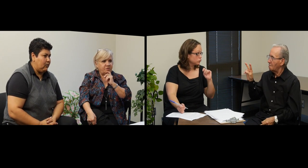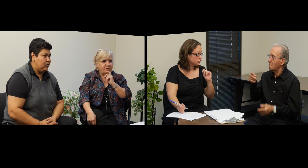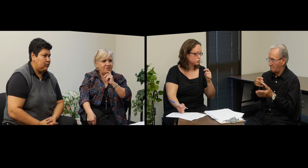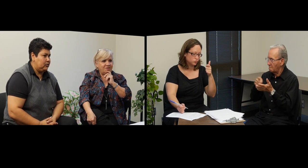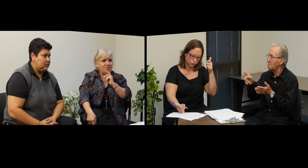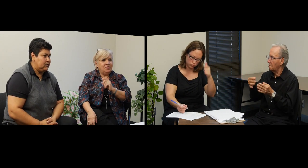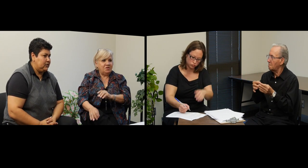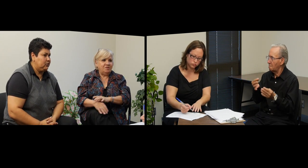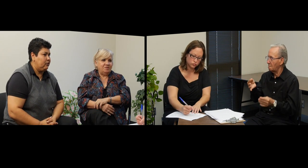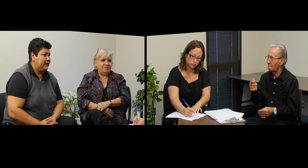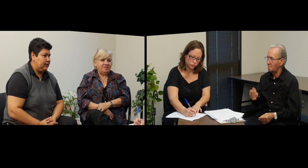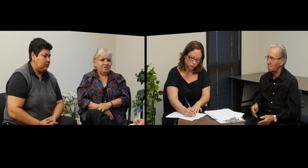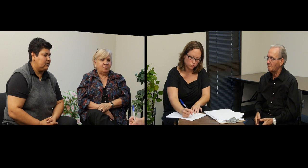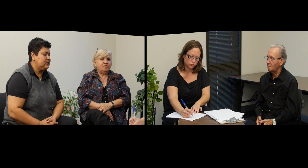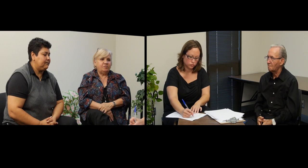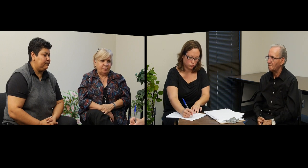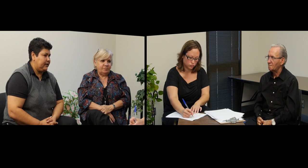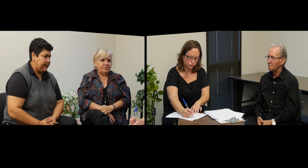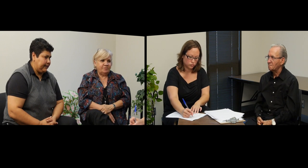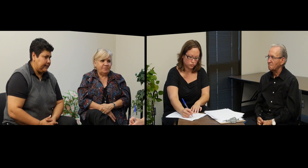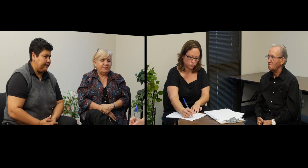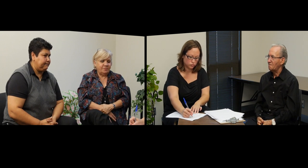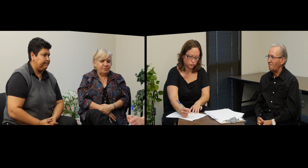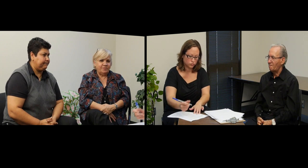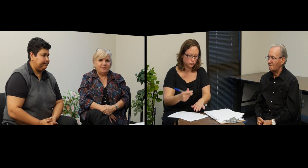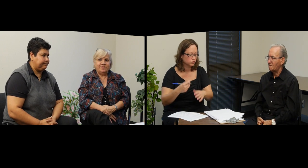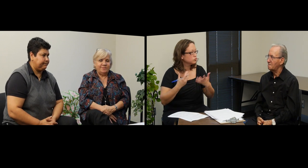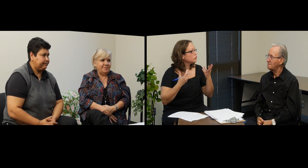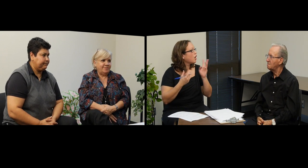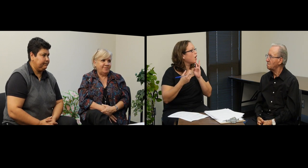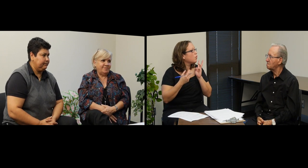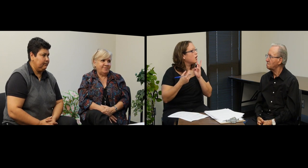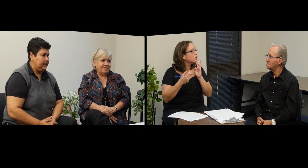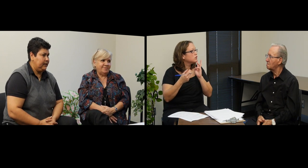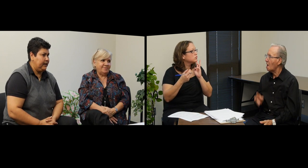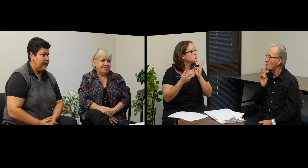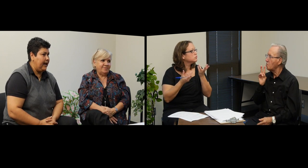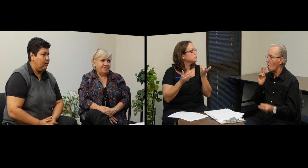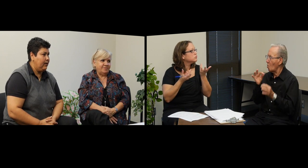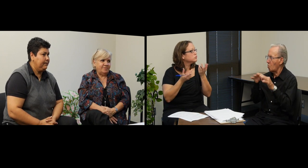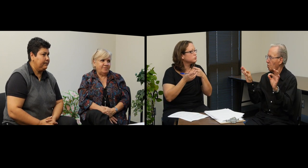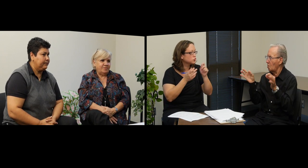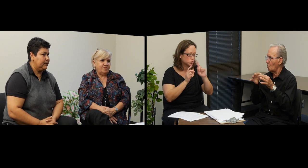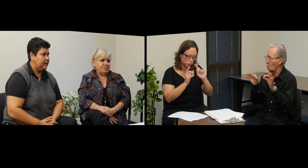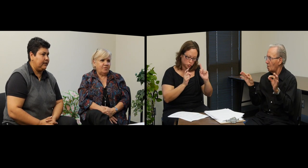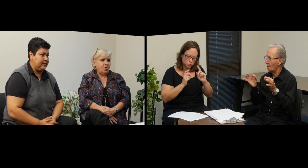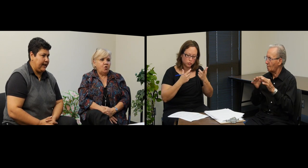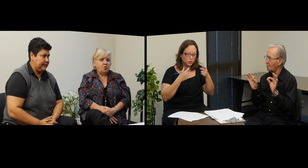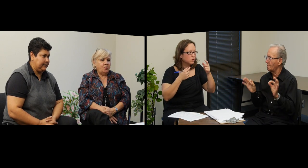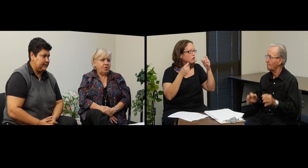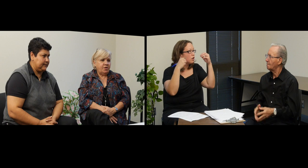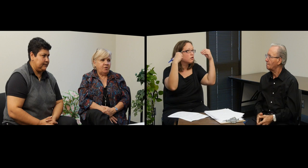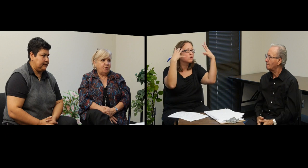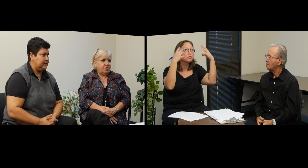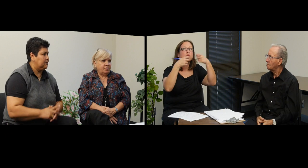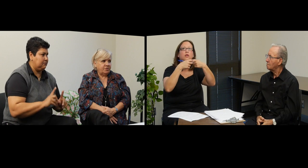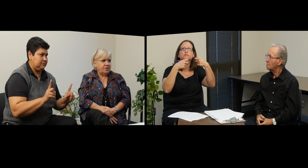Pagó ciento veintidós de renta. Ajá. Y el agua es gratis. agua no, sí.